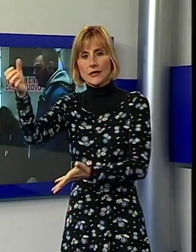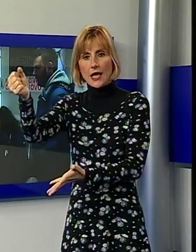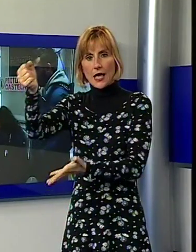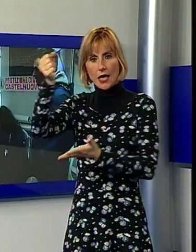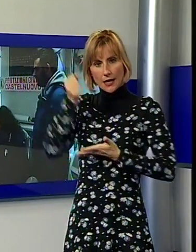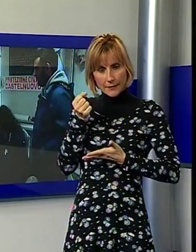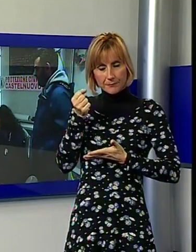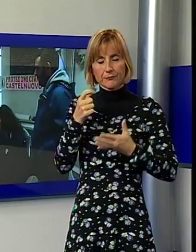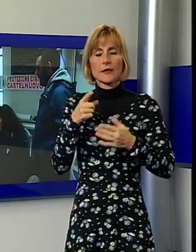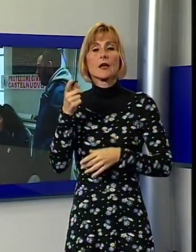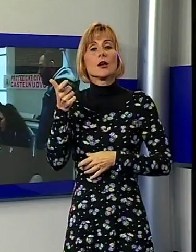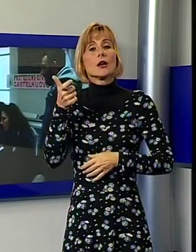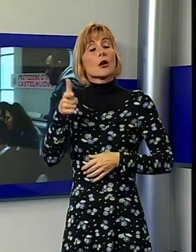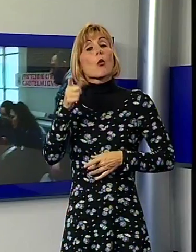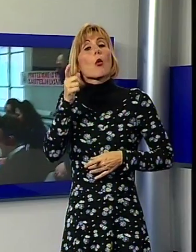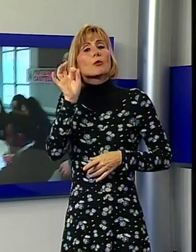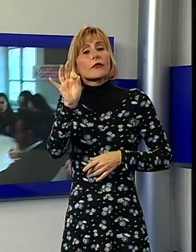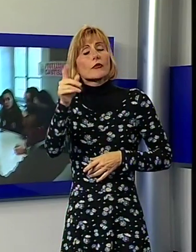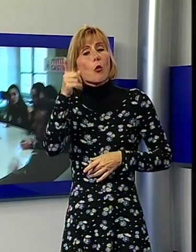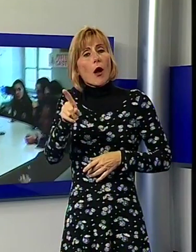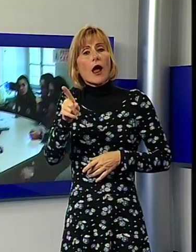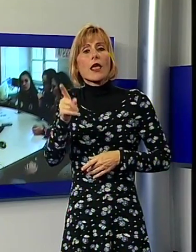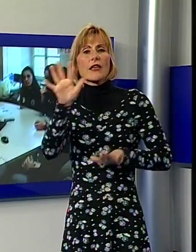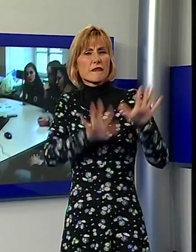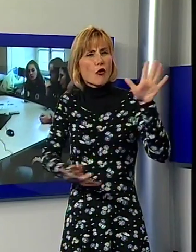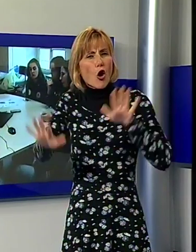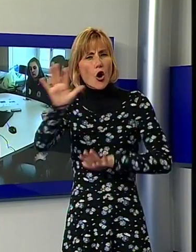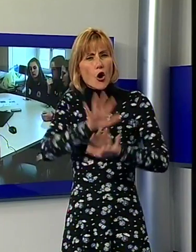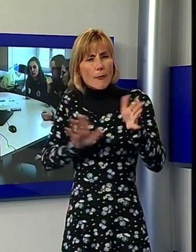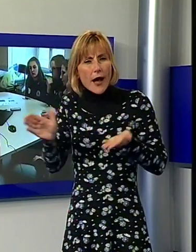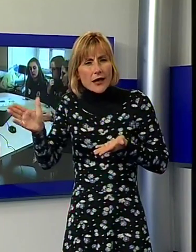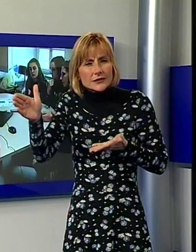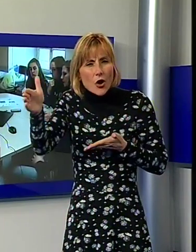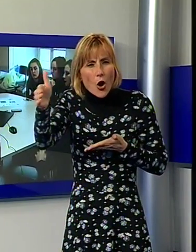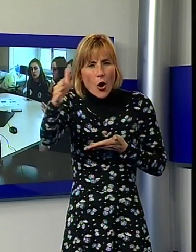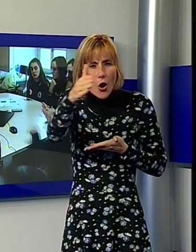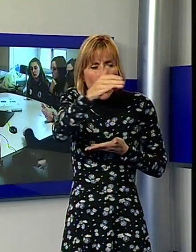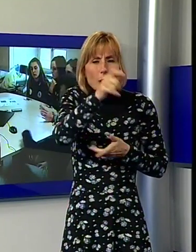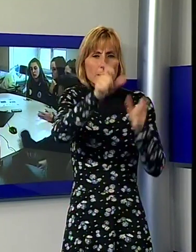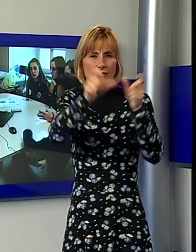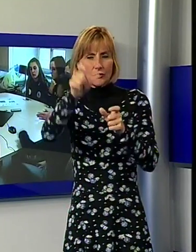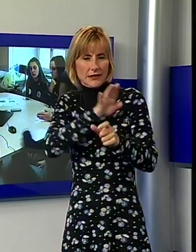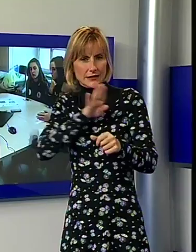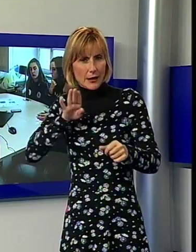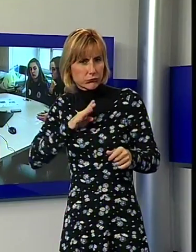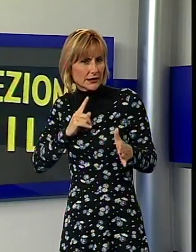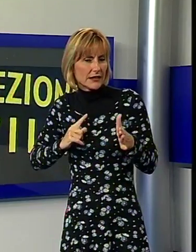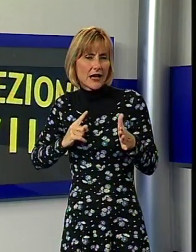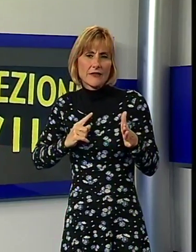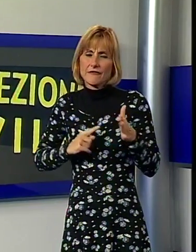scopo è quello di reperire informazioni circa la presenza sul territorio di persone con disabilità, permanenti e non. Saranno